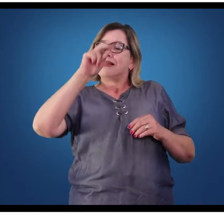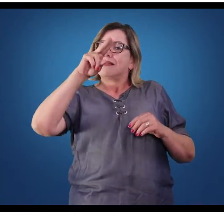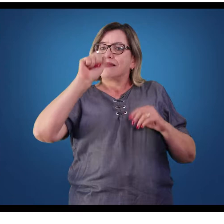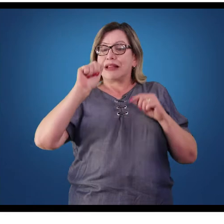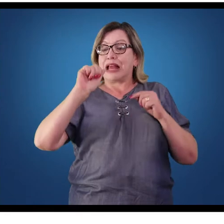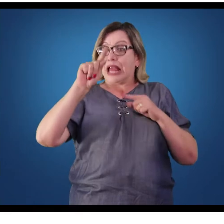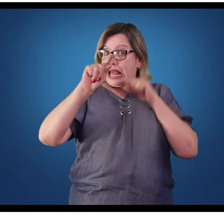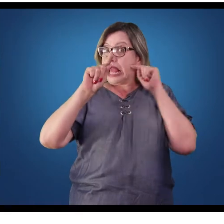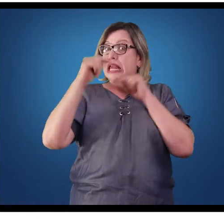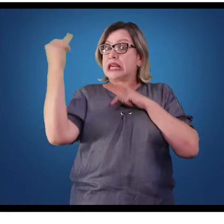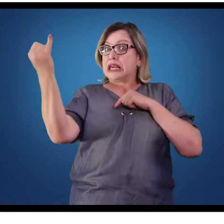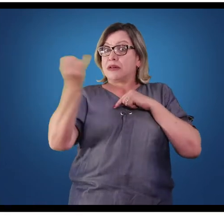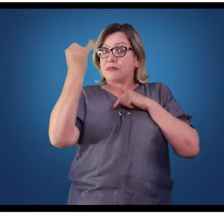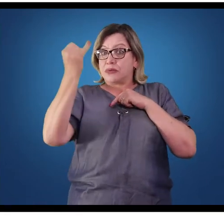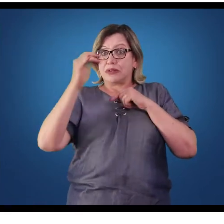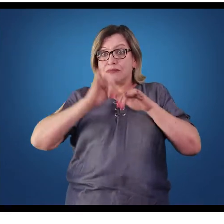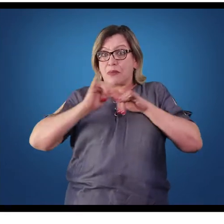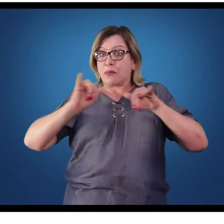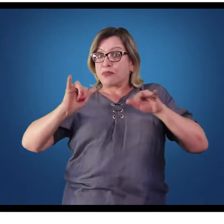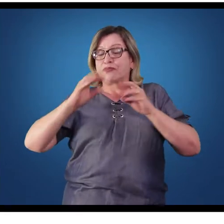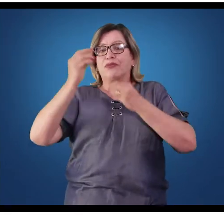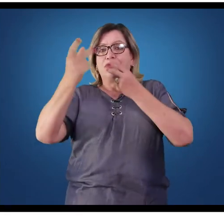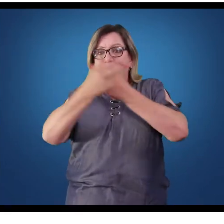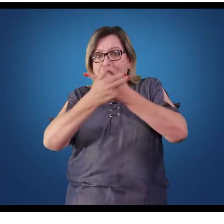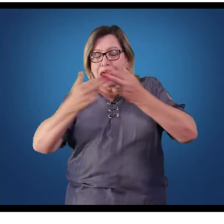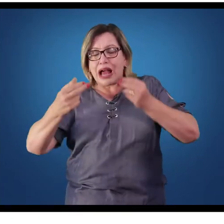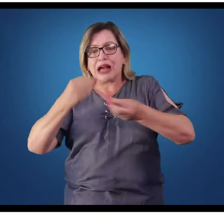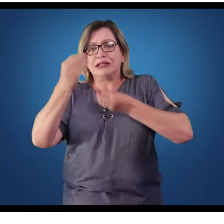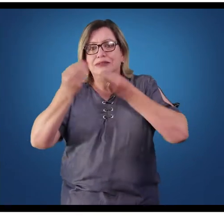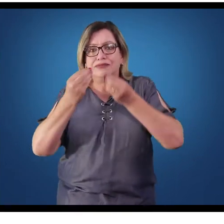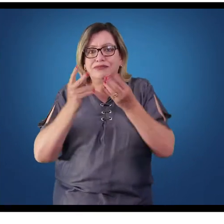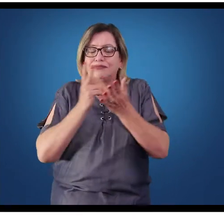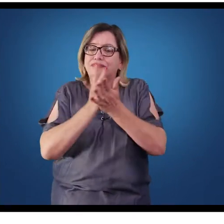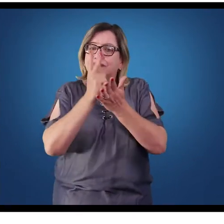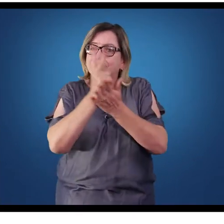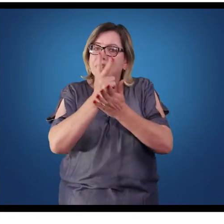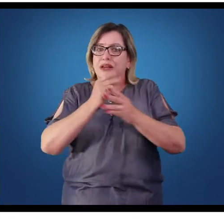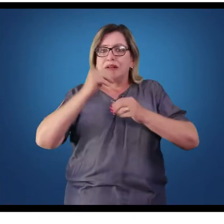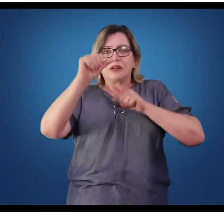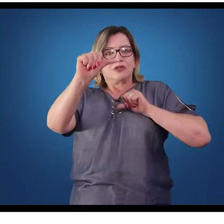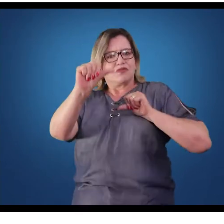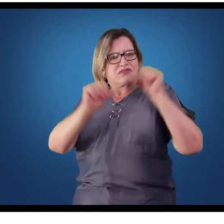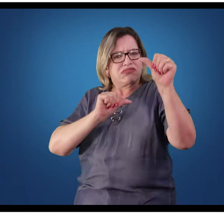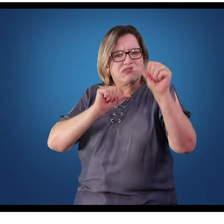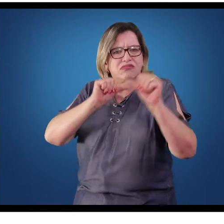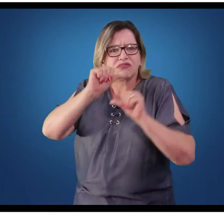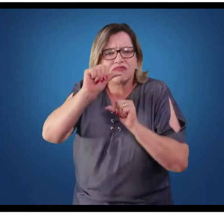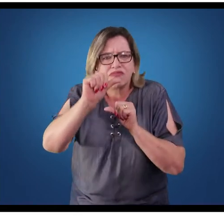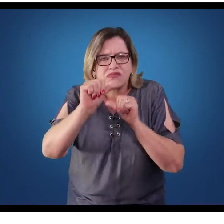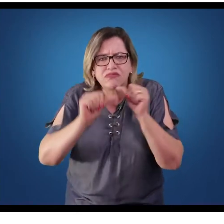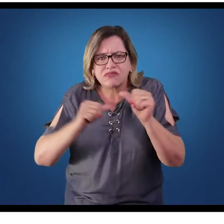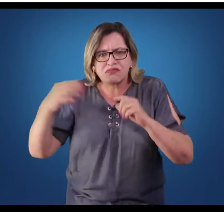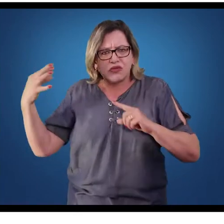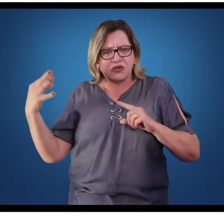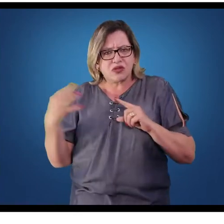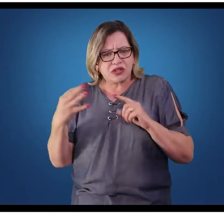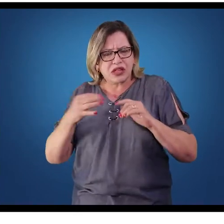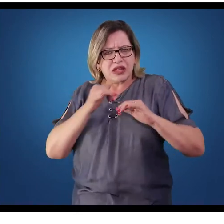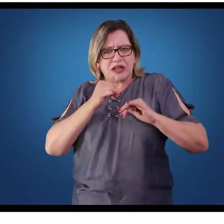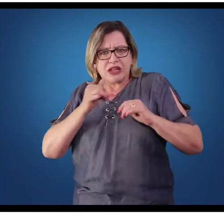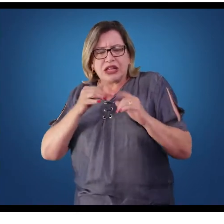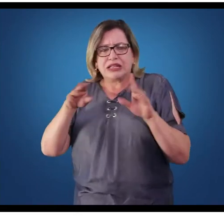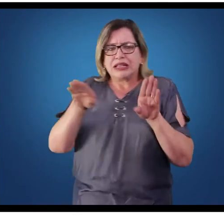energia ou nessa transmissão de informação e na troca do potencial de ação, ou seja, da carga